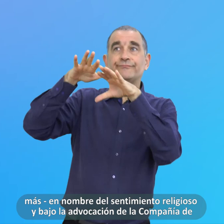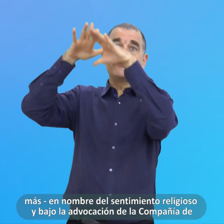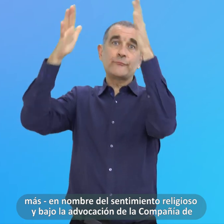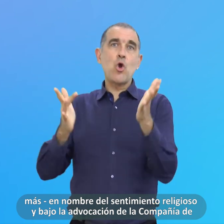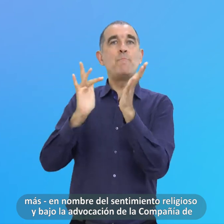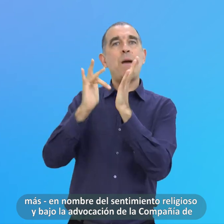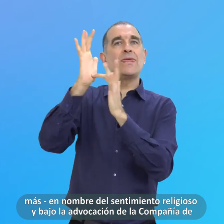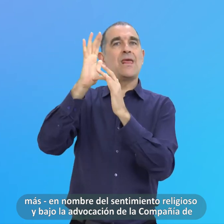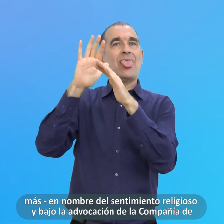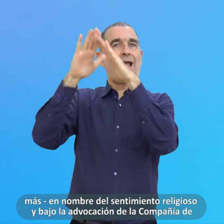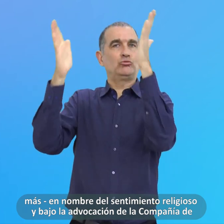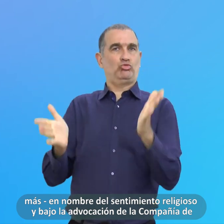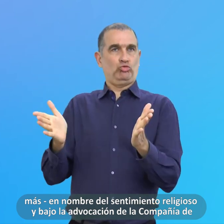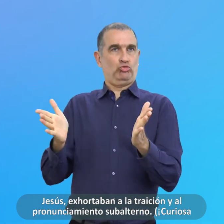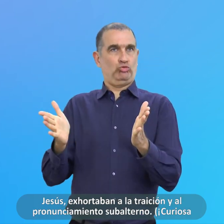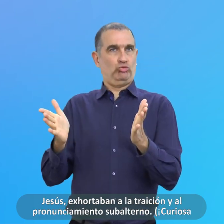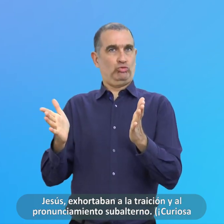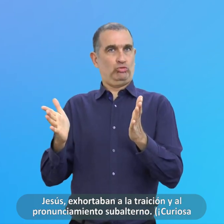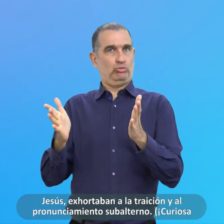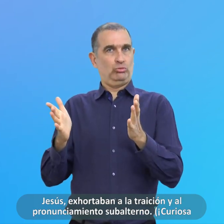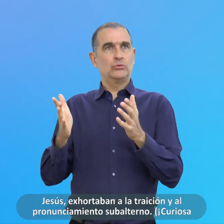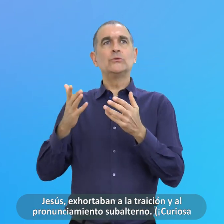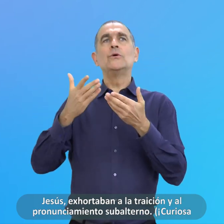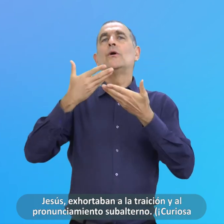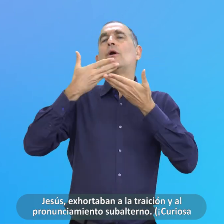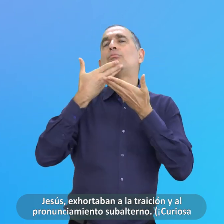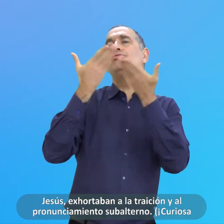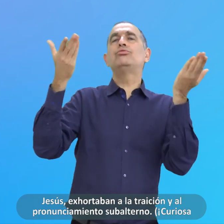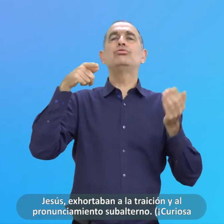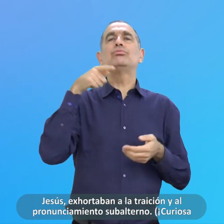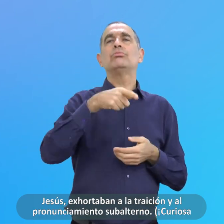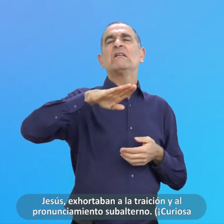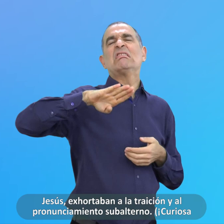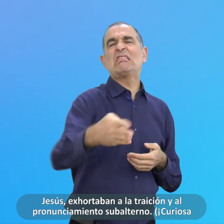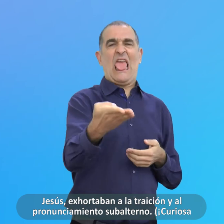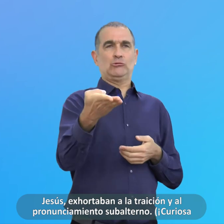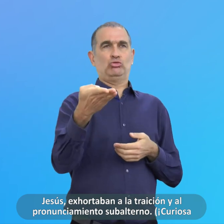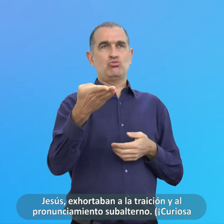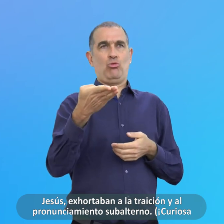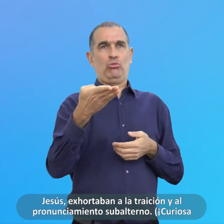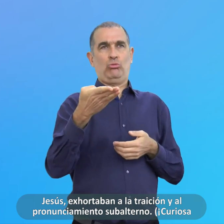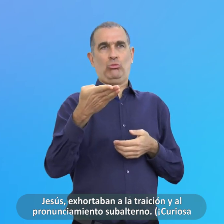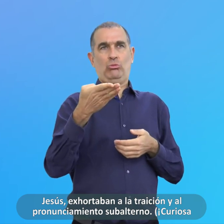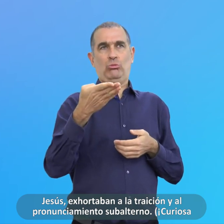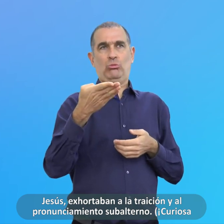Exhortaban A La Traición Y Al Pronunciamiento